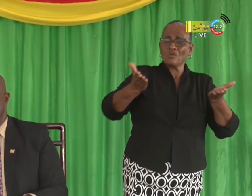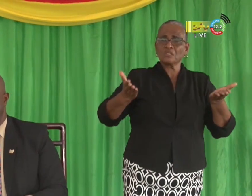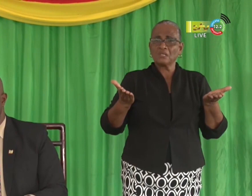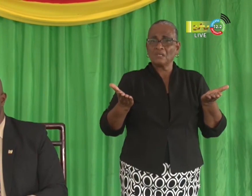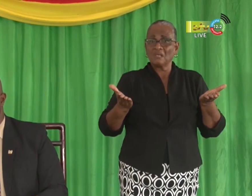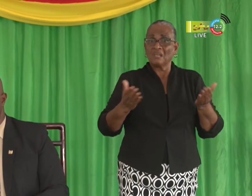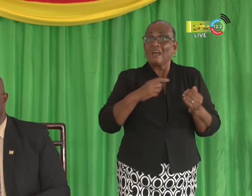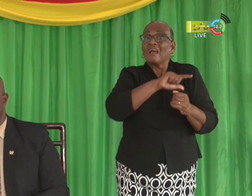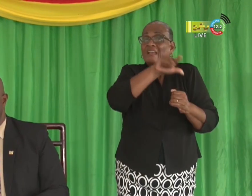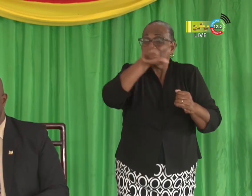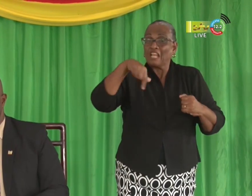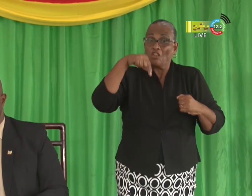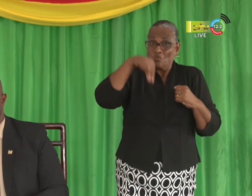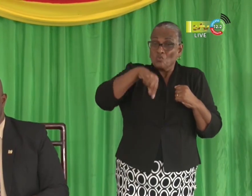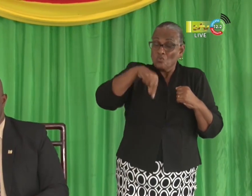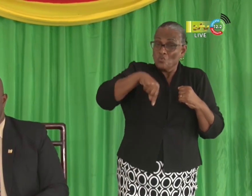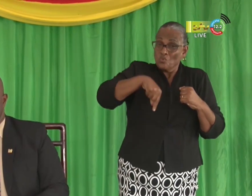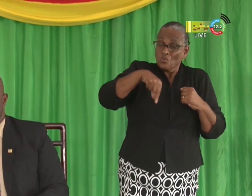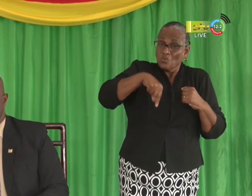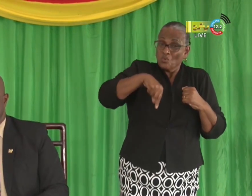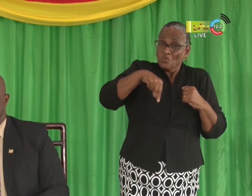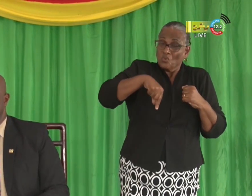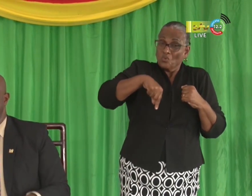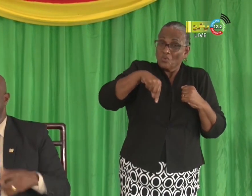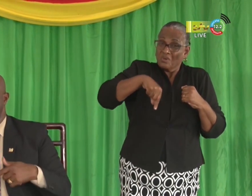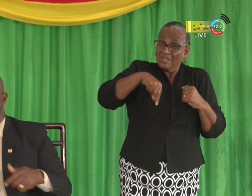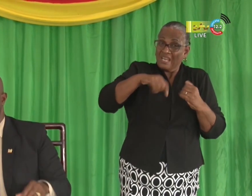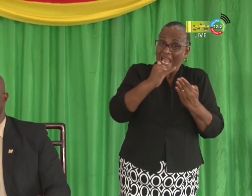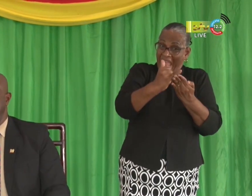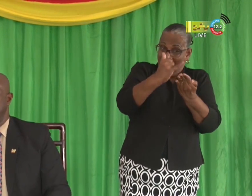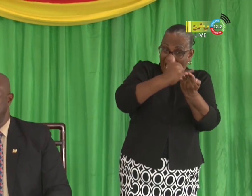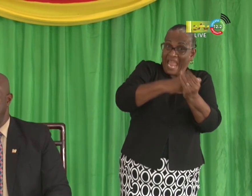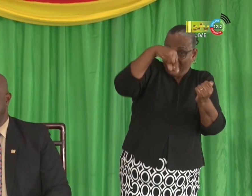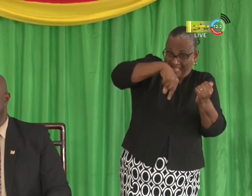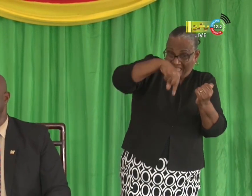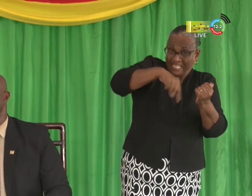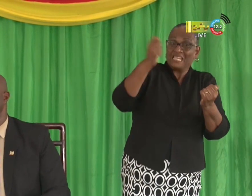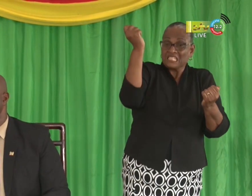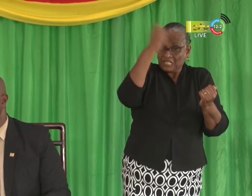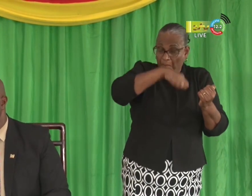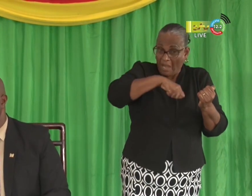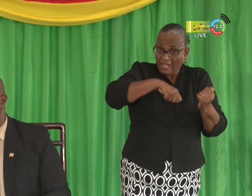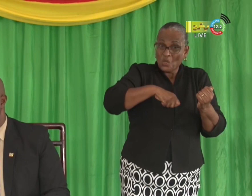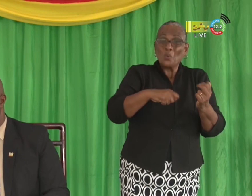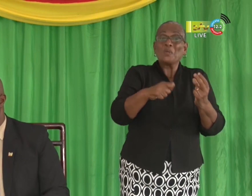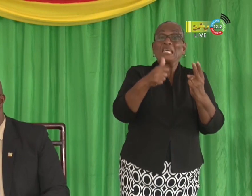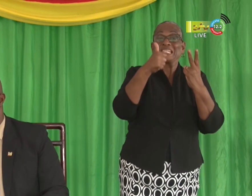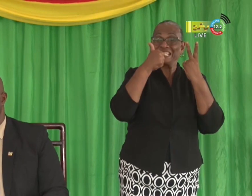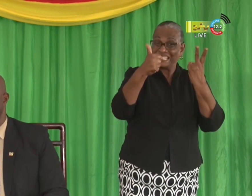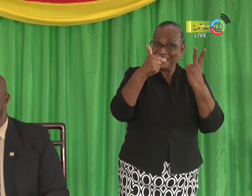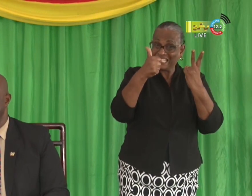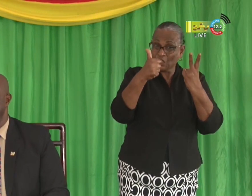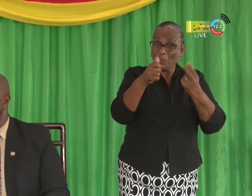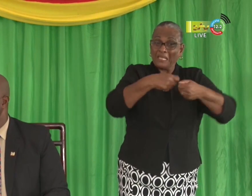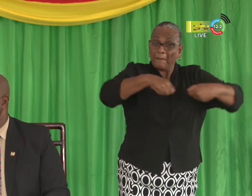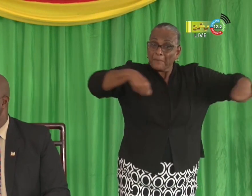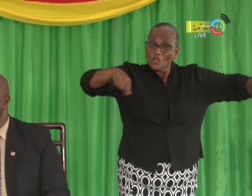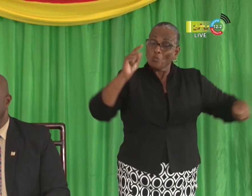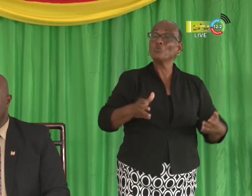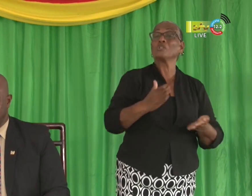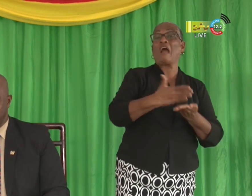En dan heb je nu dat we in het eind van deze maand weer 26 miljoen moeten aflossen.